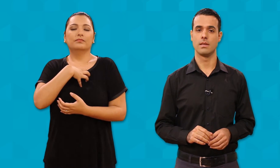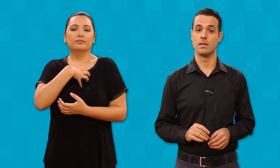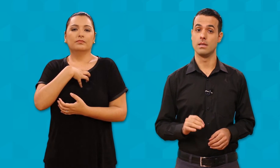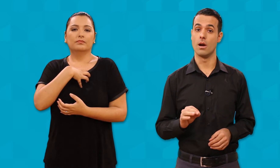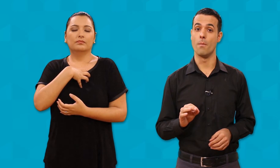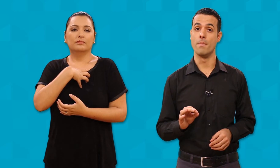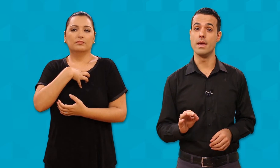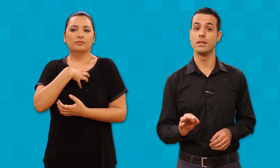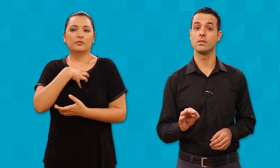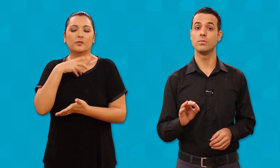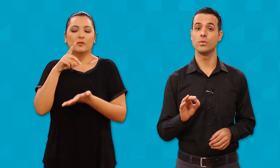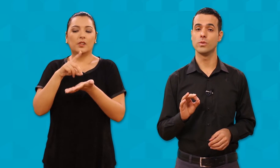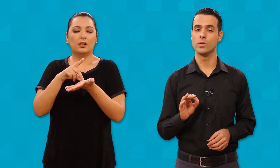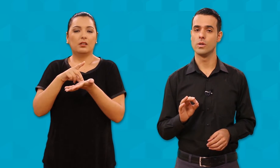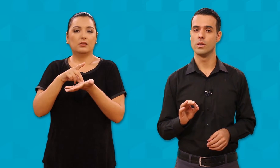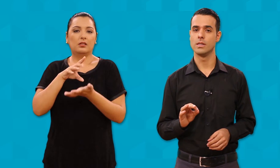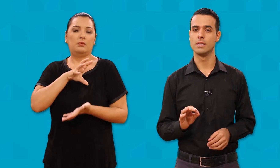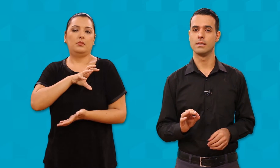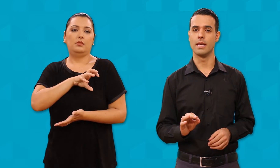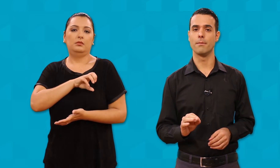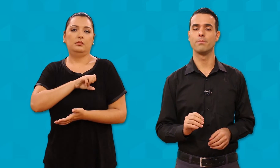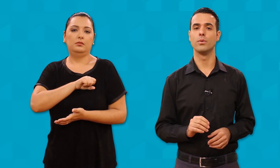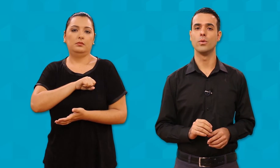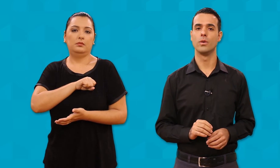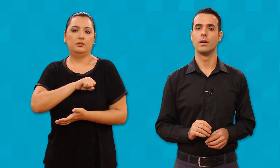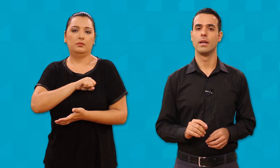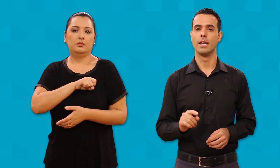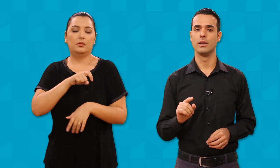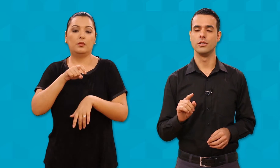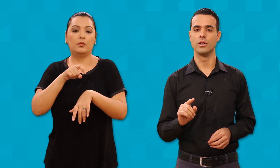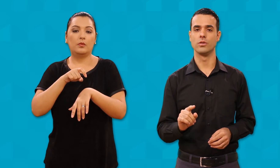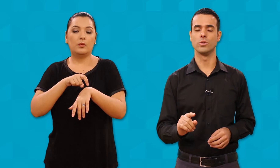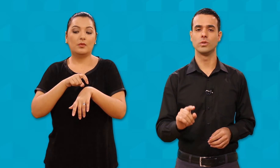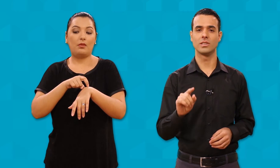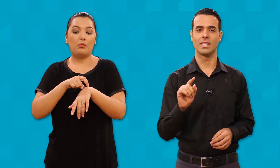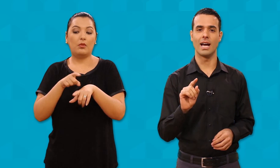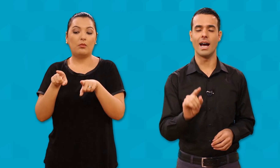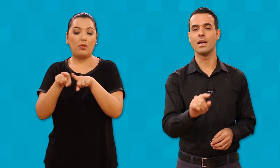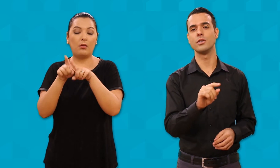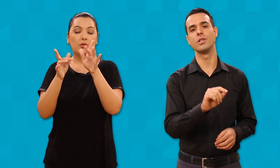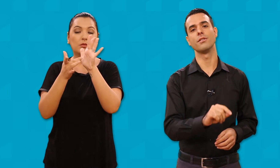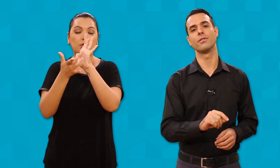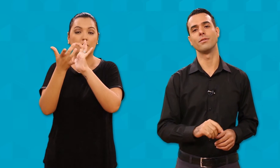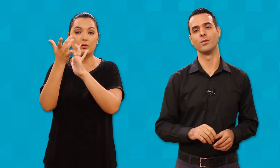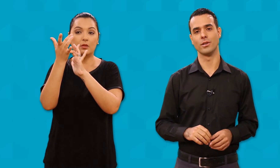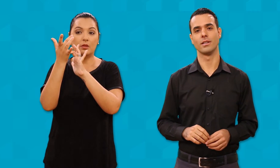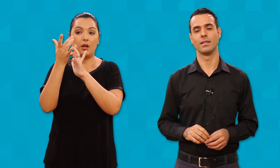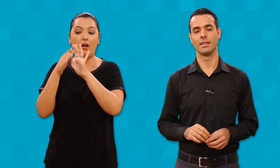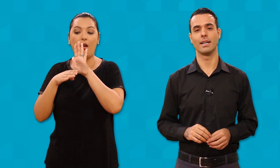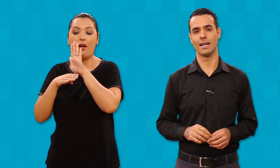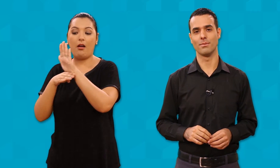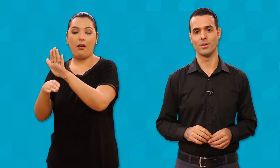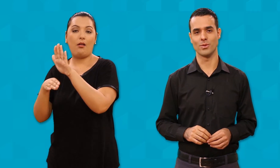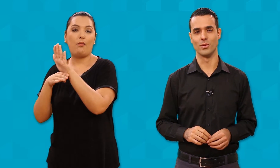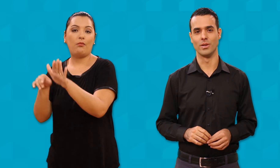E ao mesmo tempo, Jesus age em favor daquela pessoa.